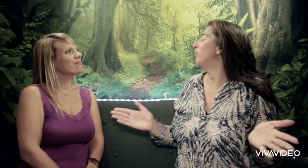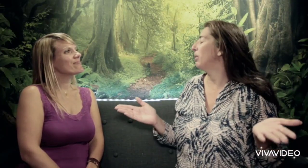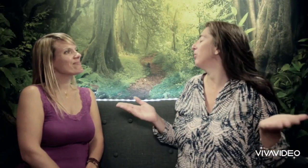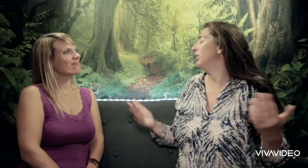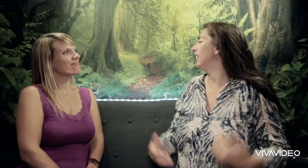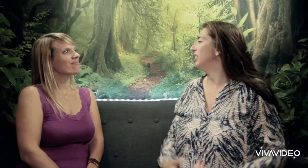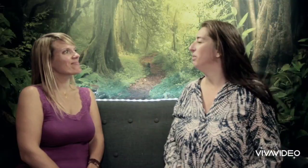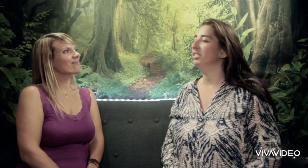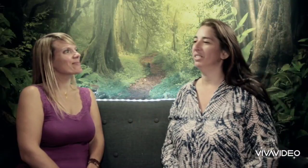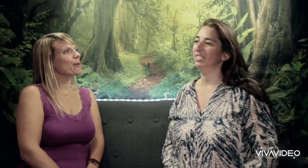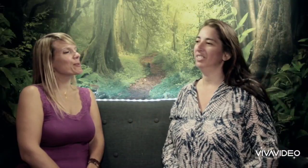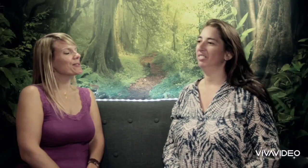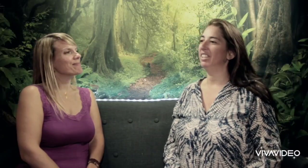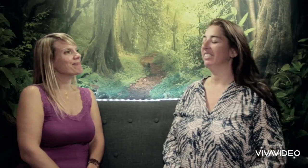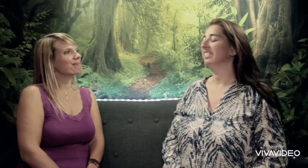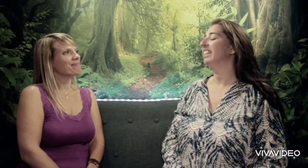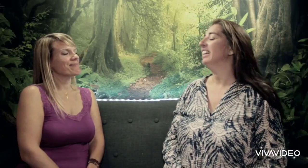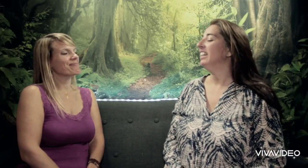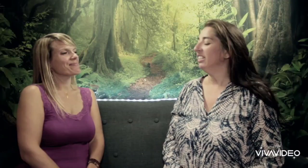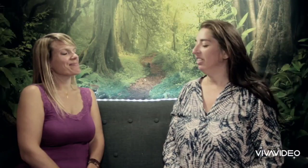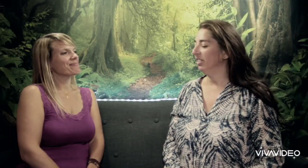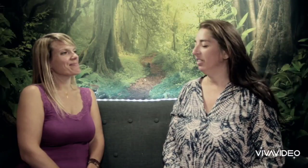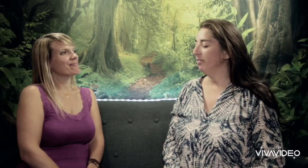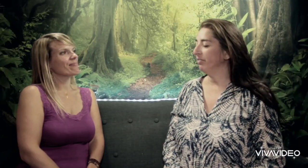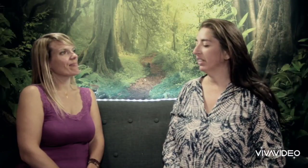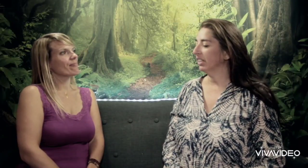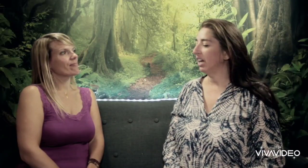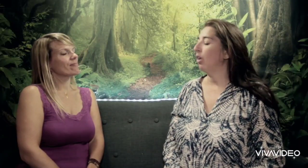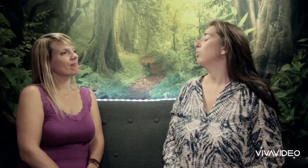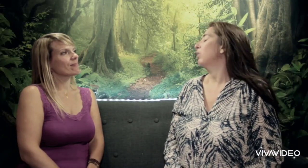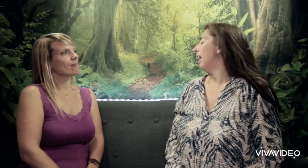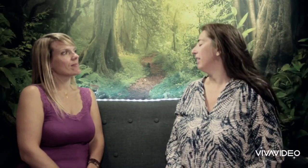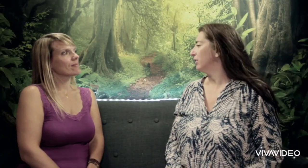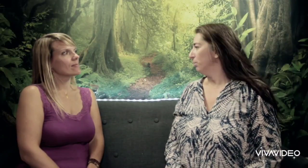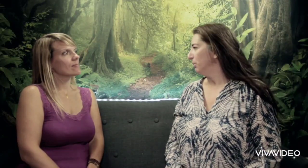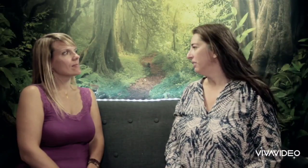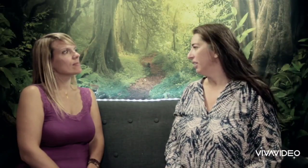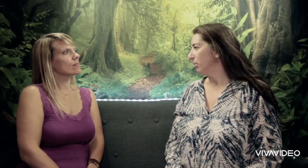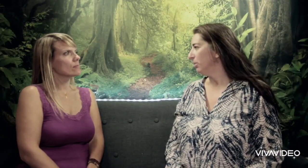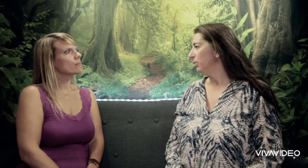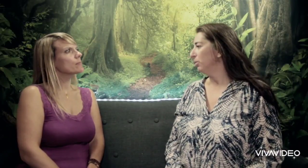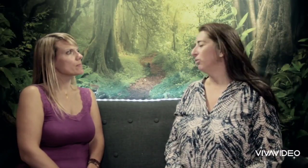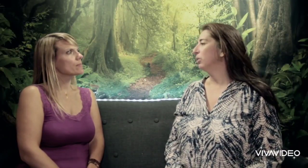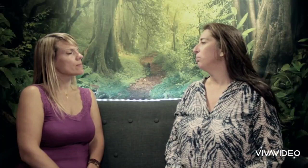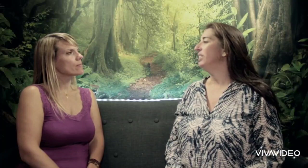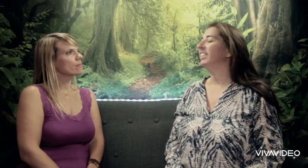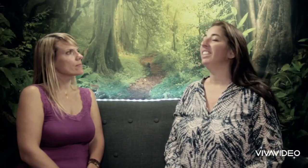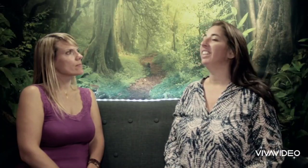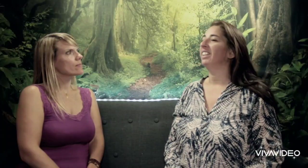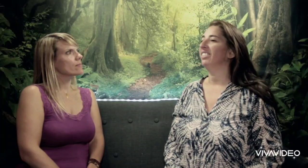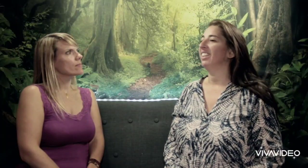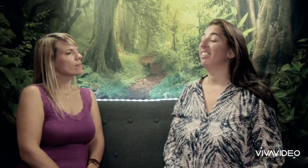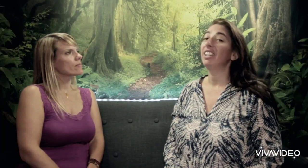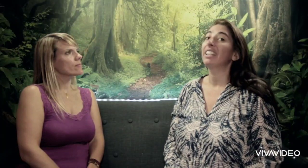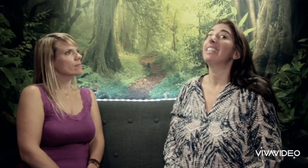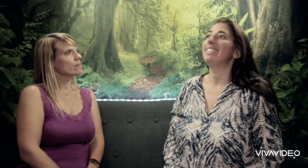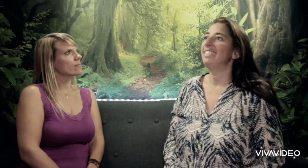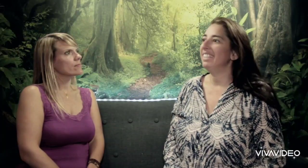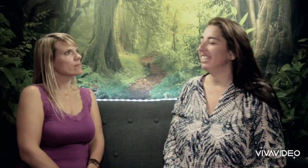Oui à la limite. Bah oui. Voilà. Alors, avec son bébé évidemment on va communiquer avec dès la